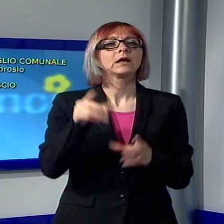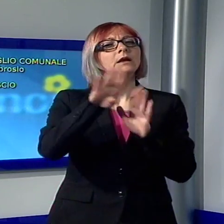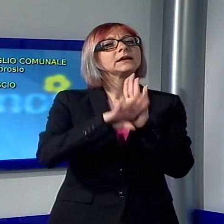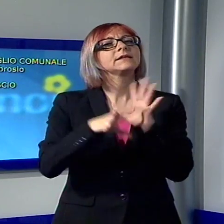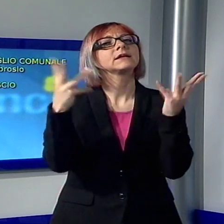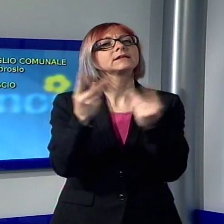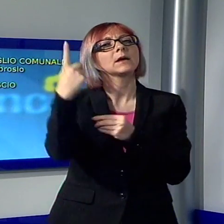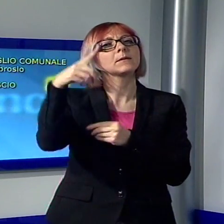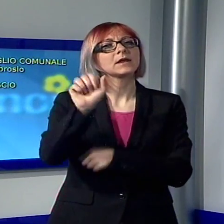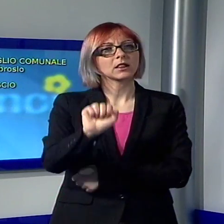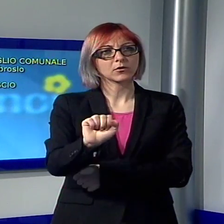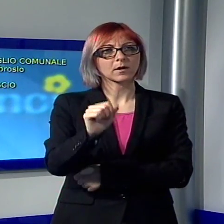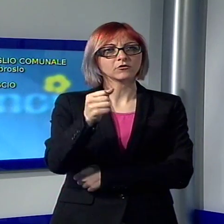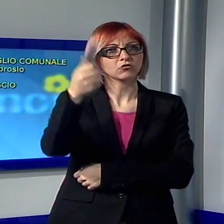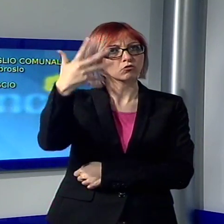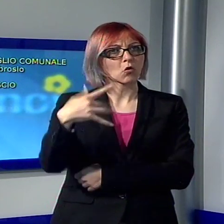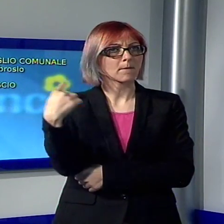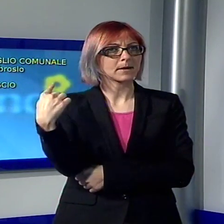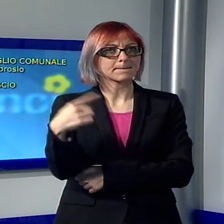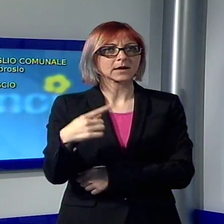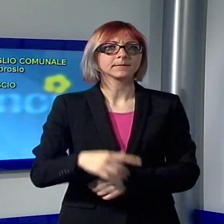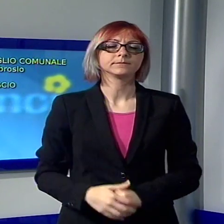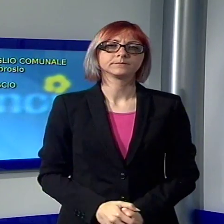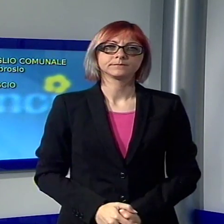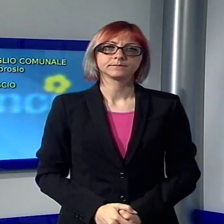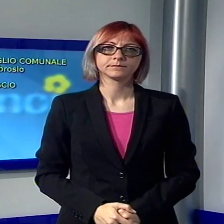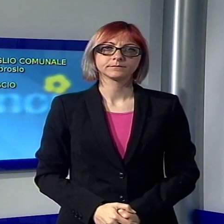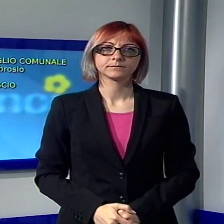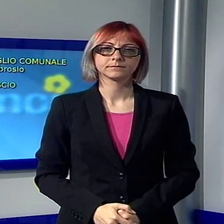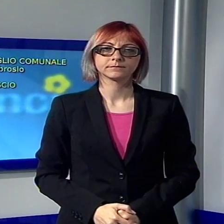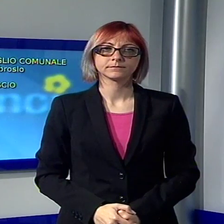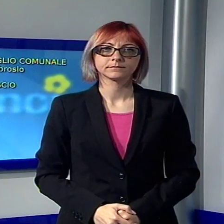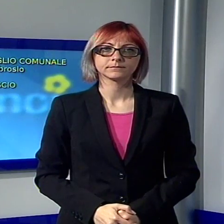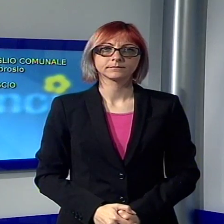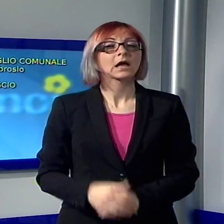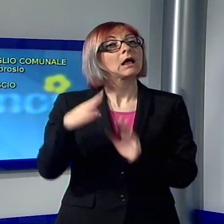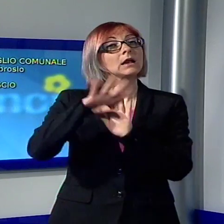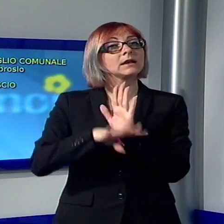Marchetti, Elena Silvano, Fabio Orlandi e Sergio Centoni. Per la Lega Nord, Simone Marconi.